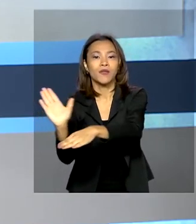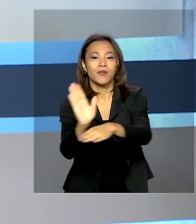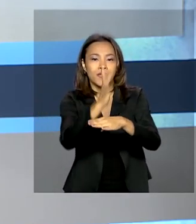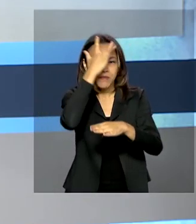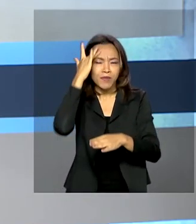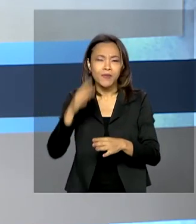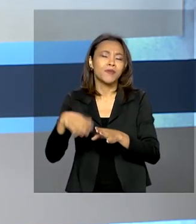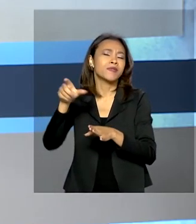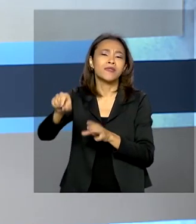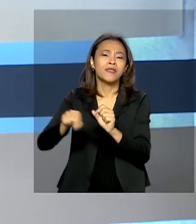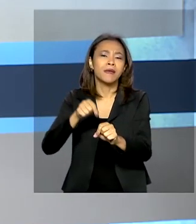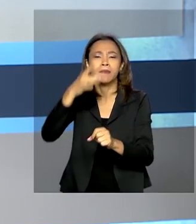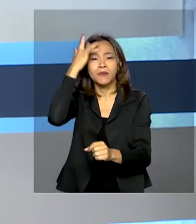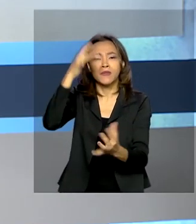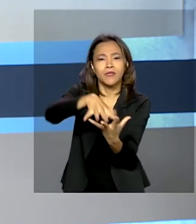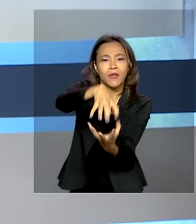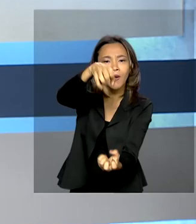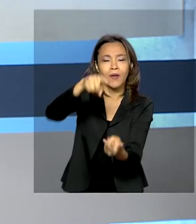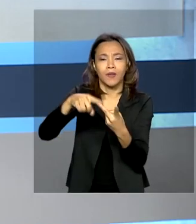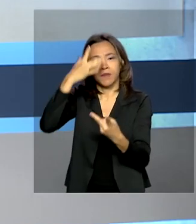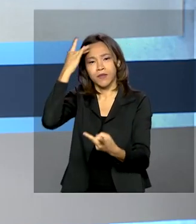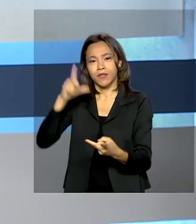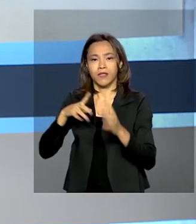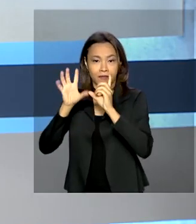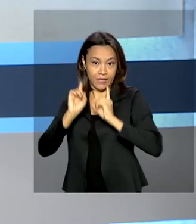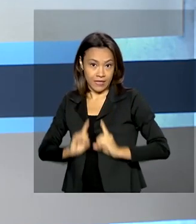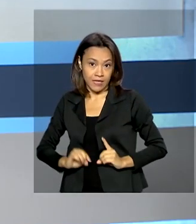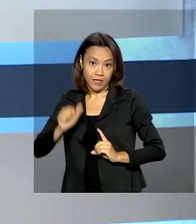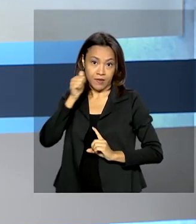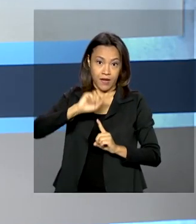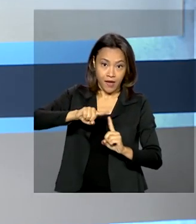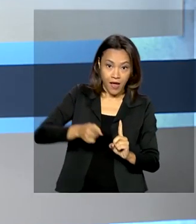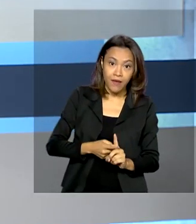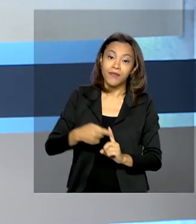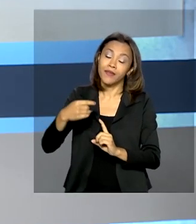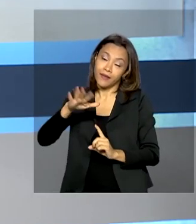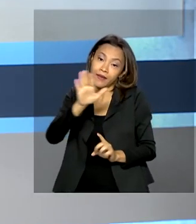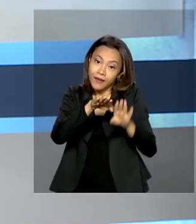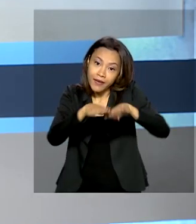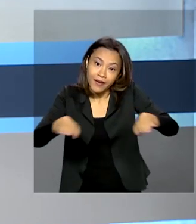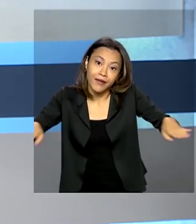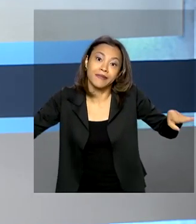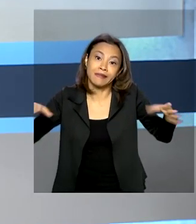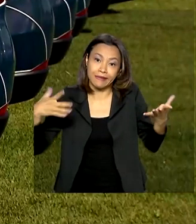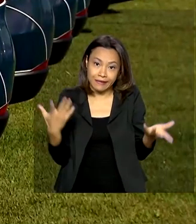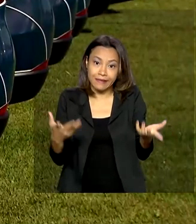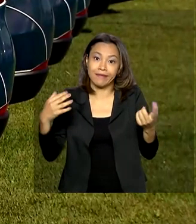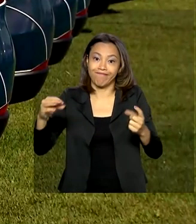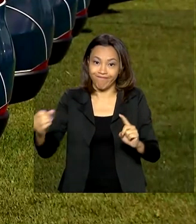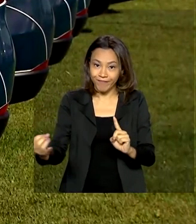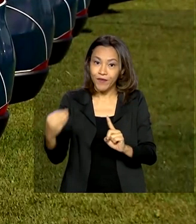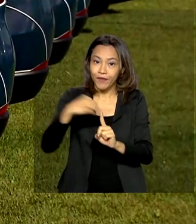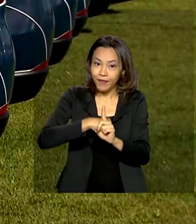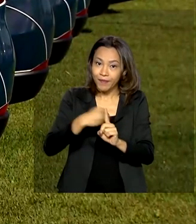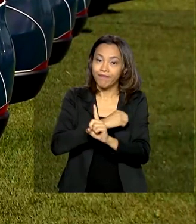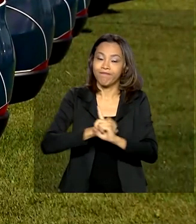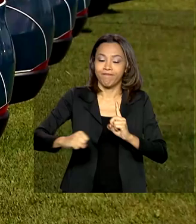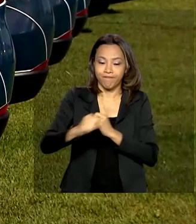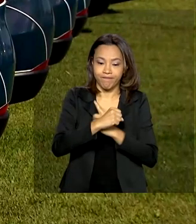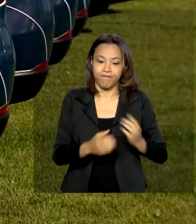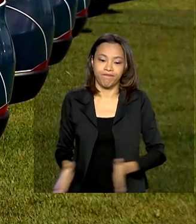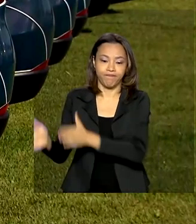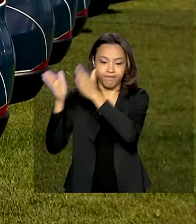de idosos, pessoas com deficiência, gestantes e crianças em situação de risco. São